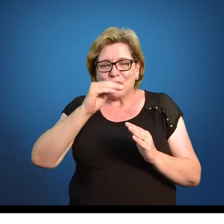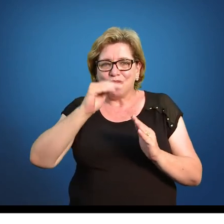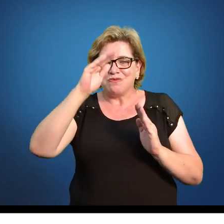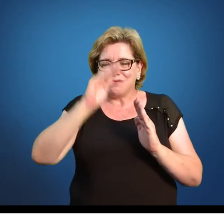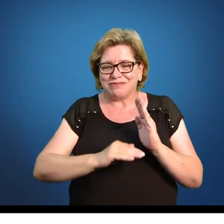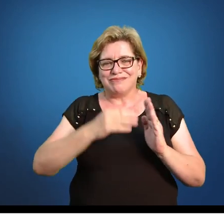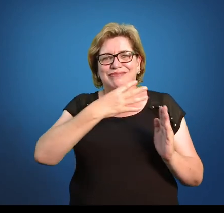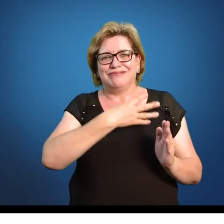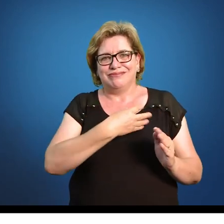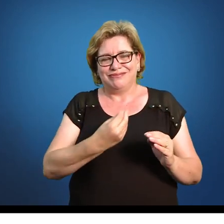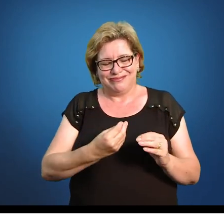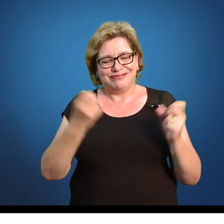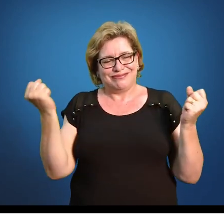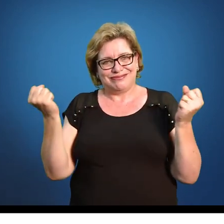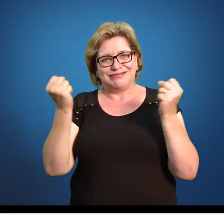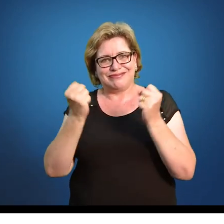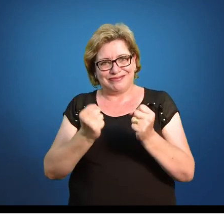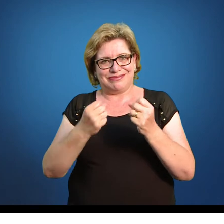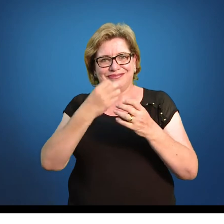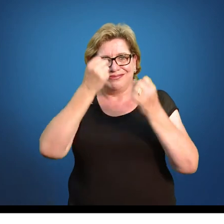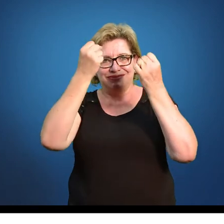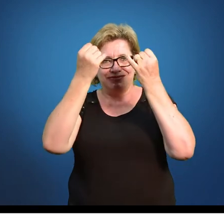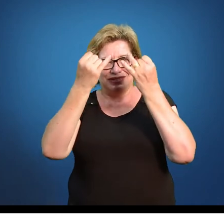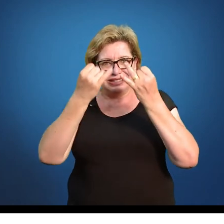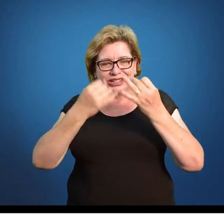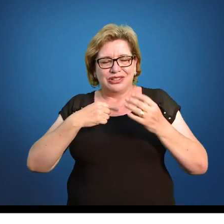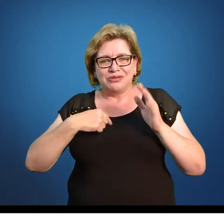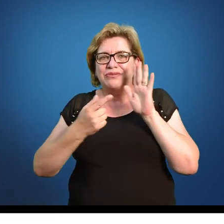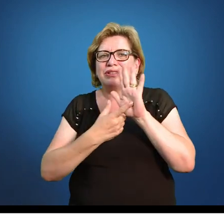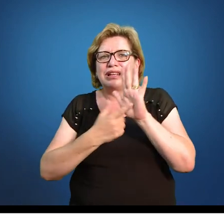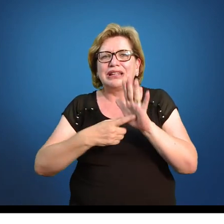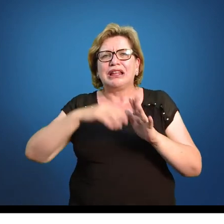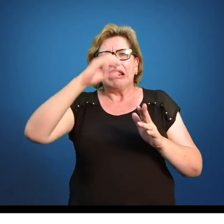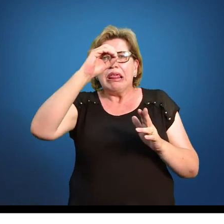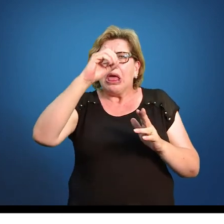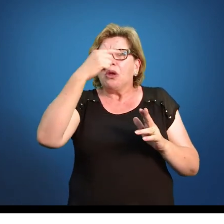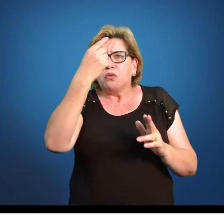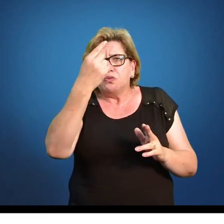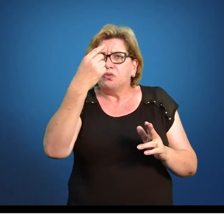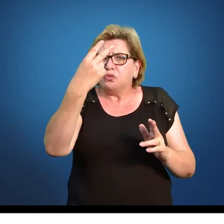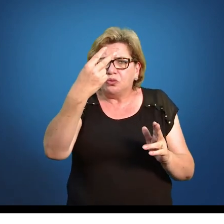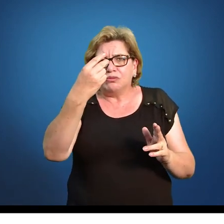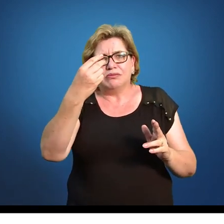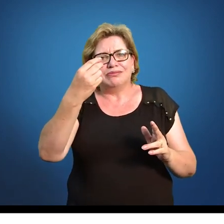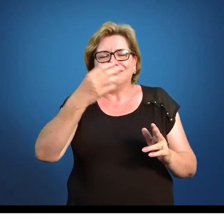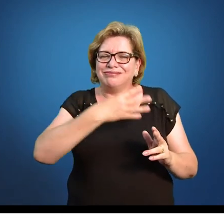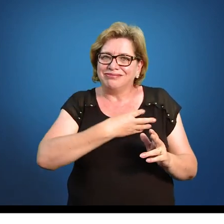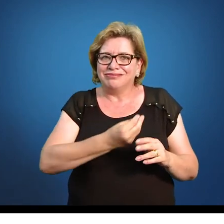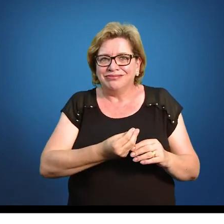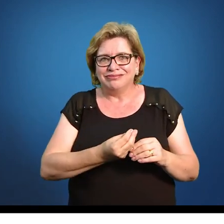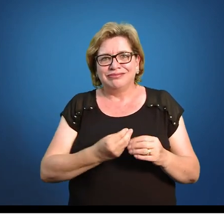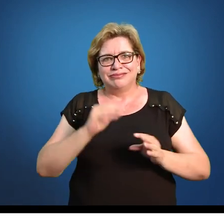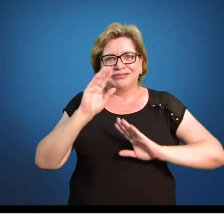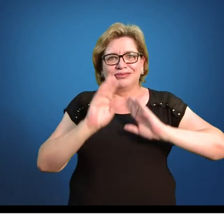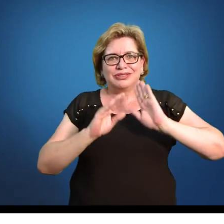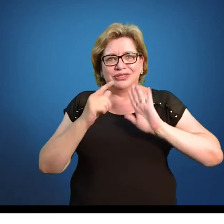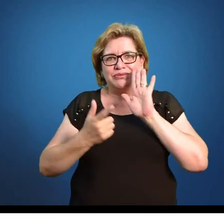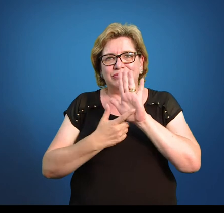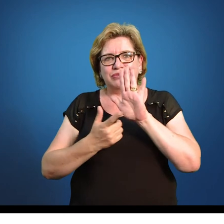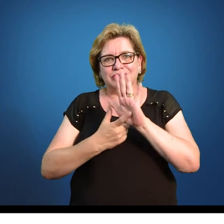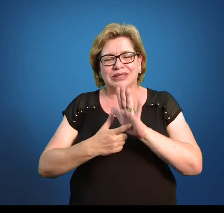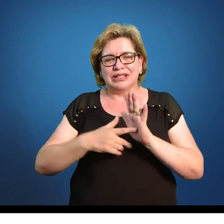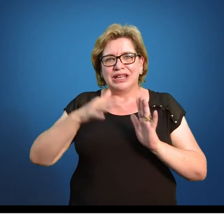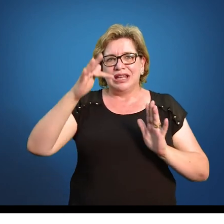Por quê? Porque eu estou incluindo quem não tem, quem tem 1, quem tem 2. Isso é automático. Quando eu falei da frequência acumulada,